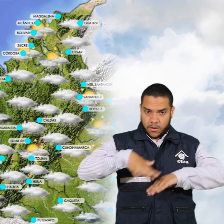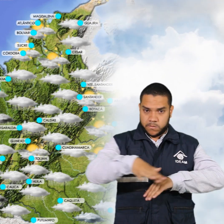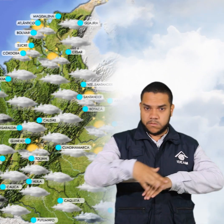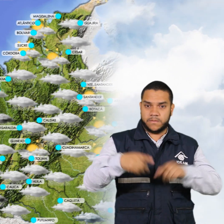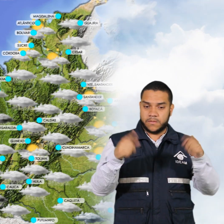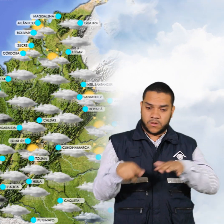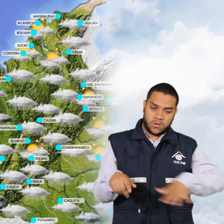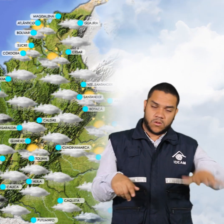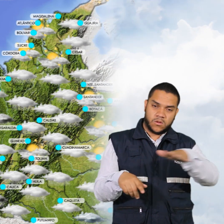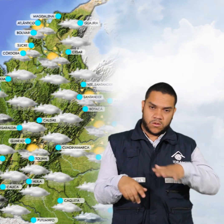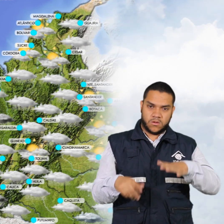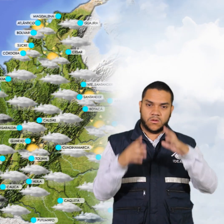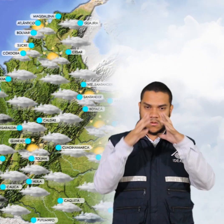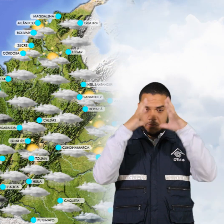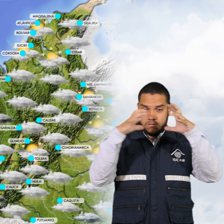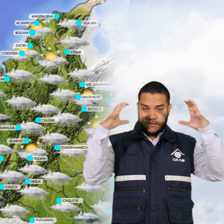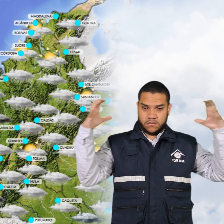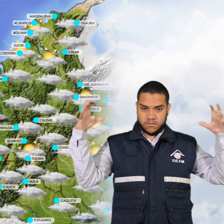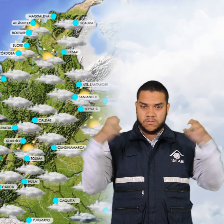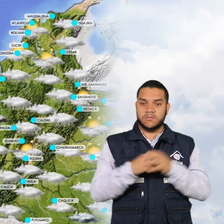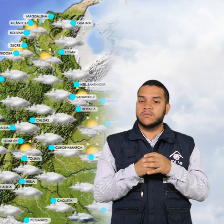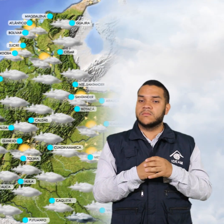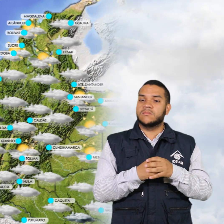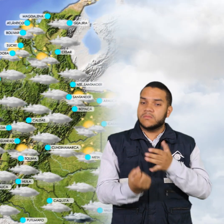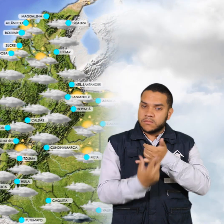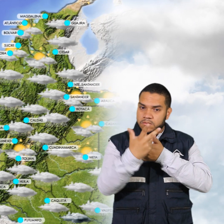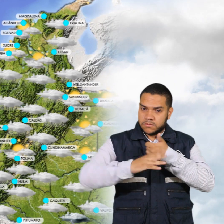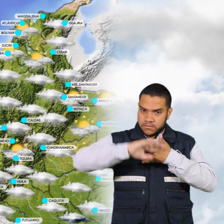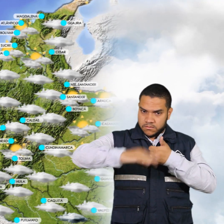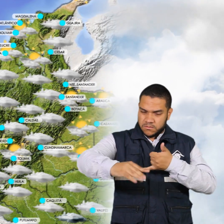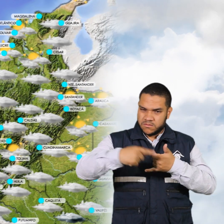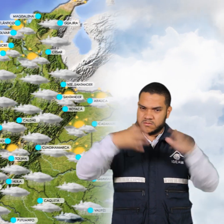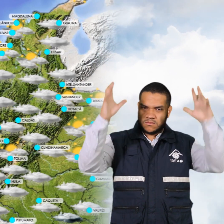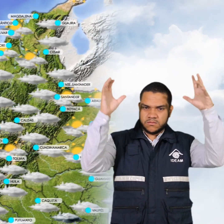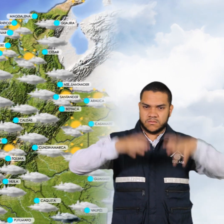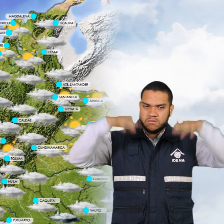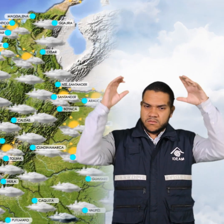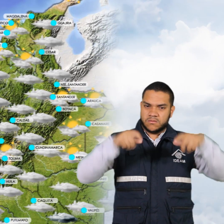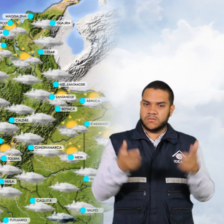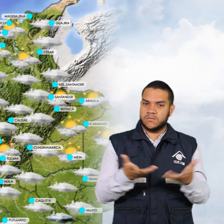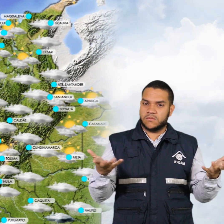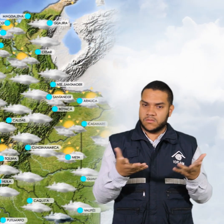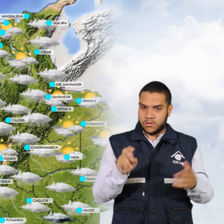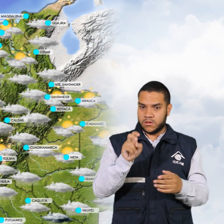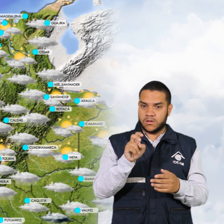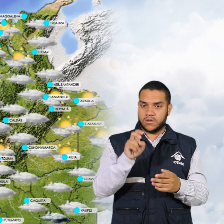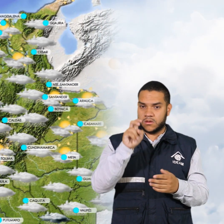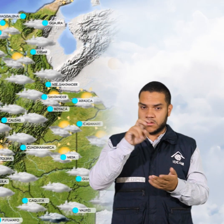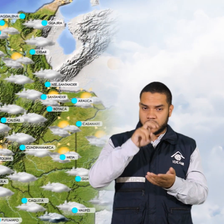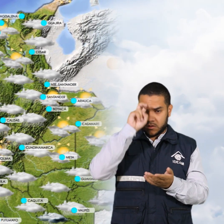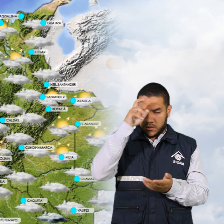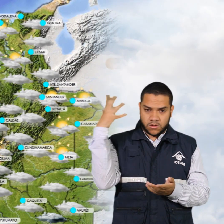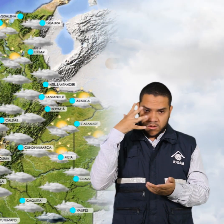resto de la región con cielo mayormente cubierto. En la región andina se presentarán precipitaciones en sectores de Norte de Santander,